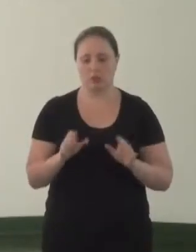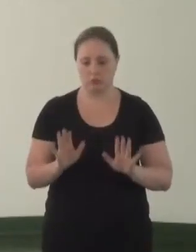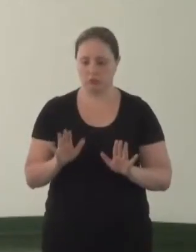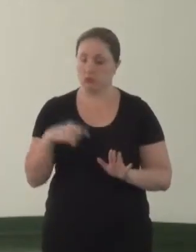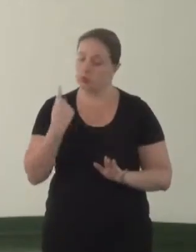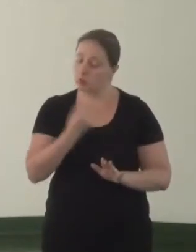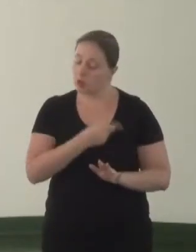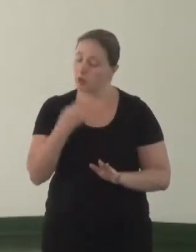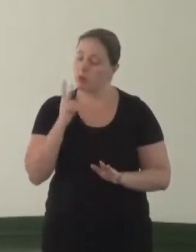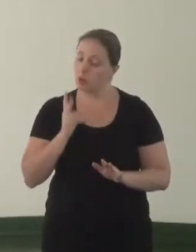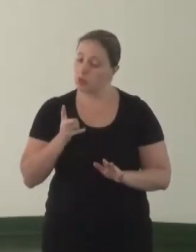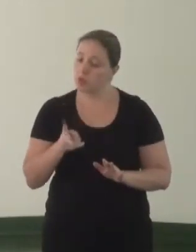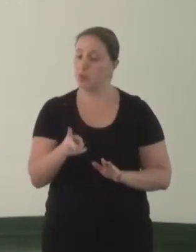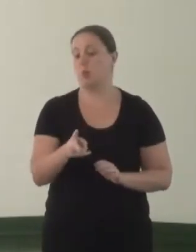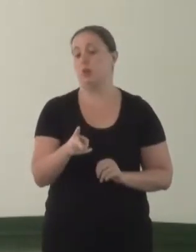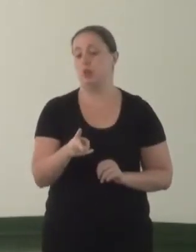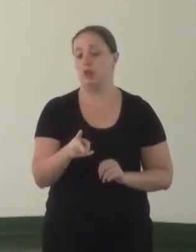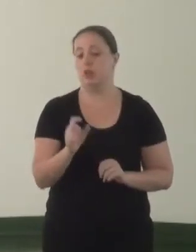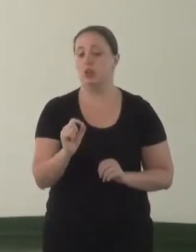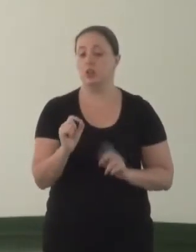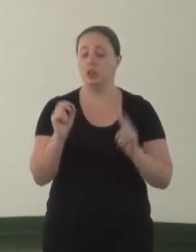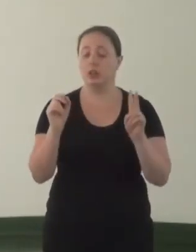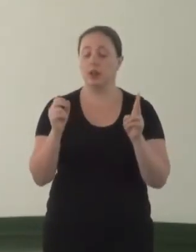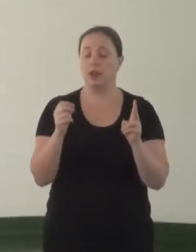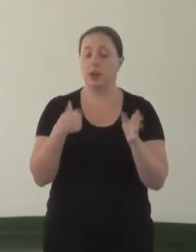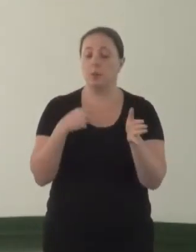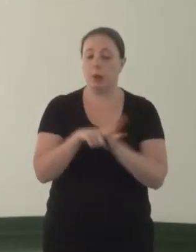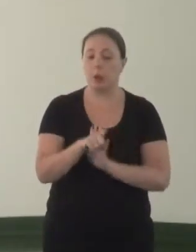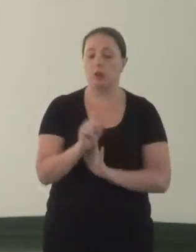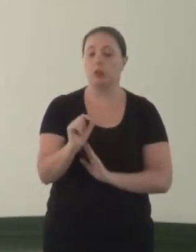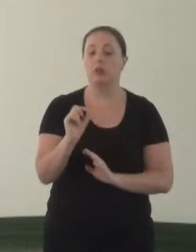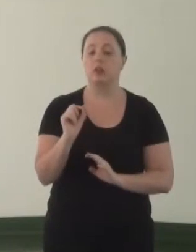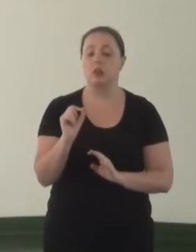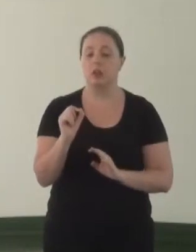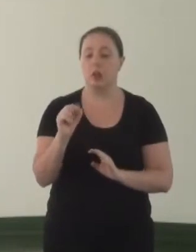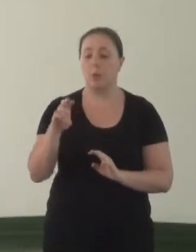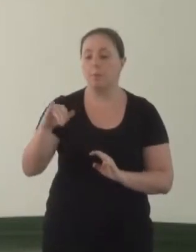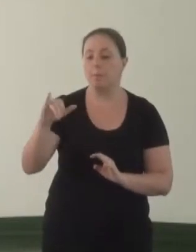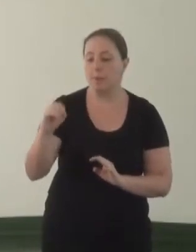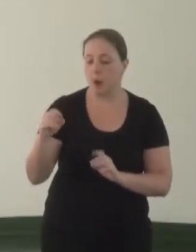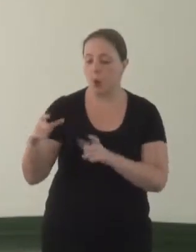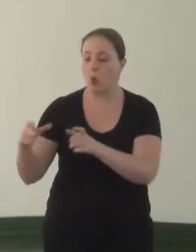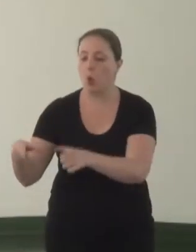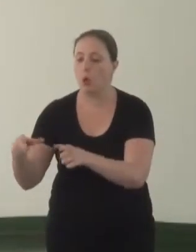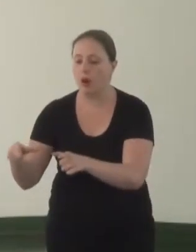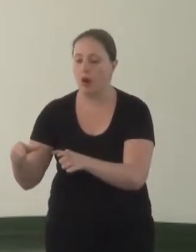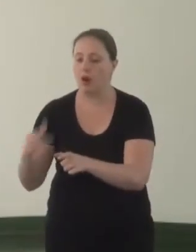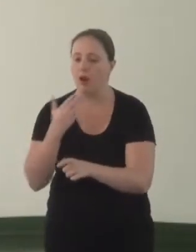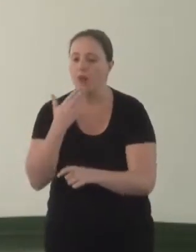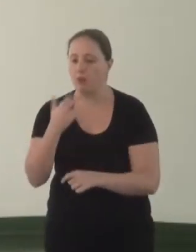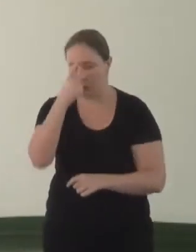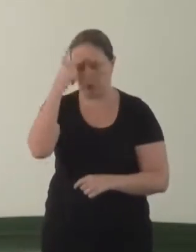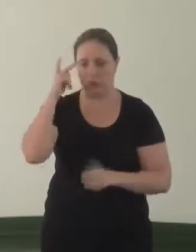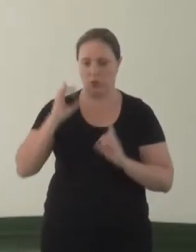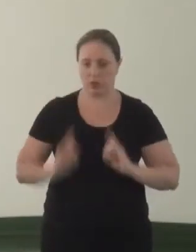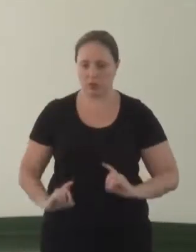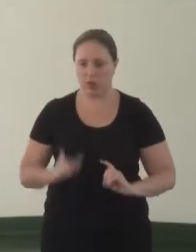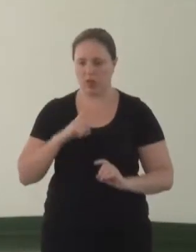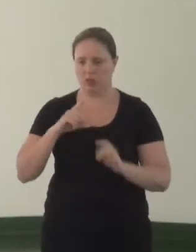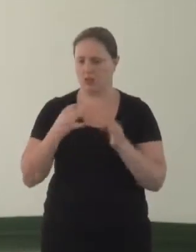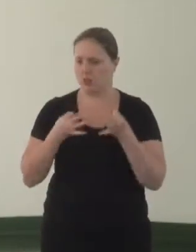A gente coloca sempre aqui a questão do meio em favor da pessoa com deficiência, dessas tecnologias